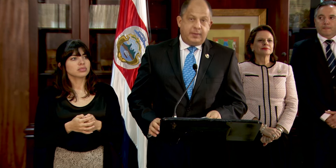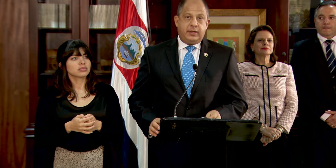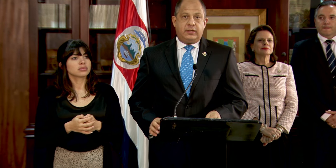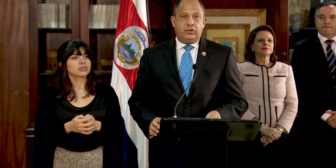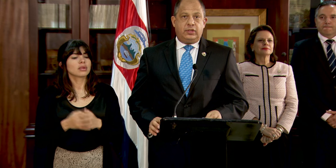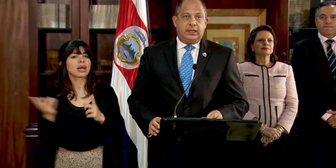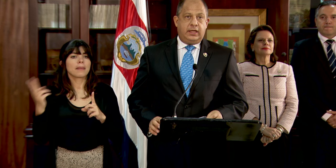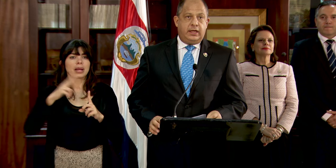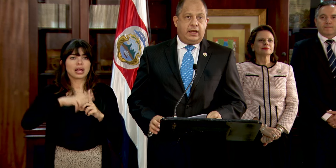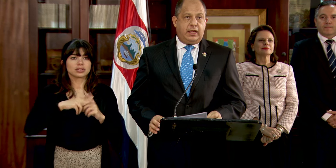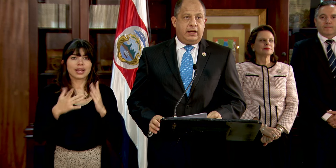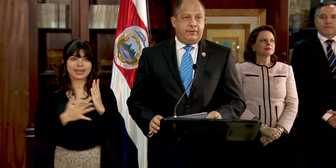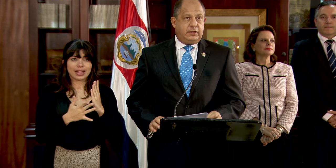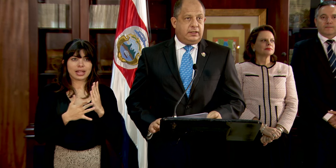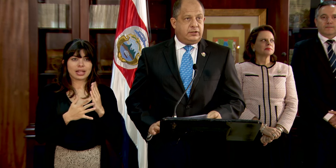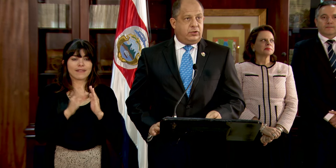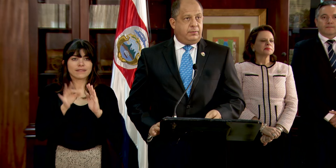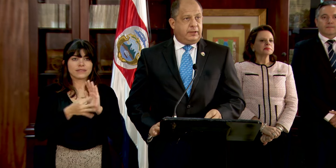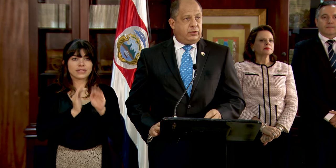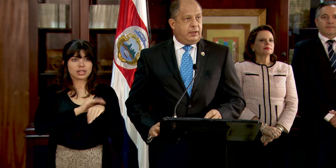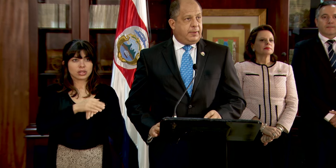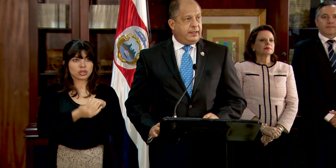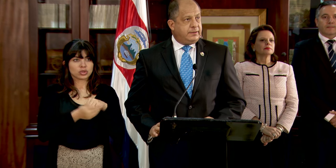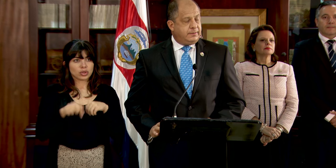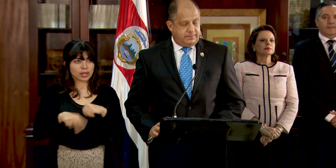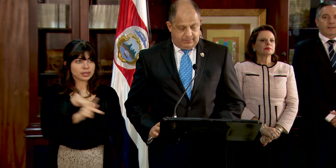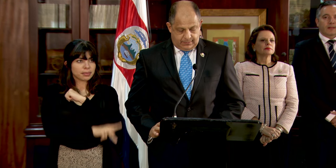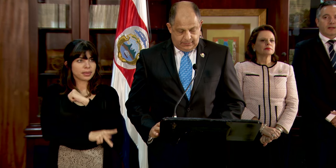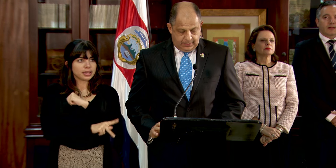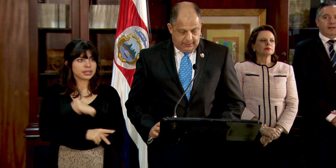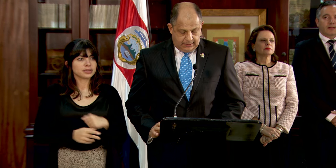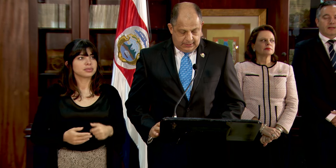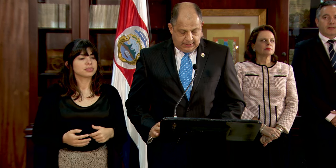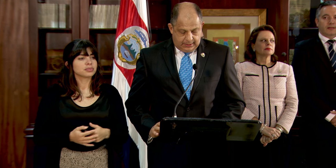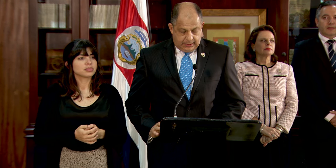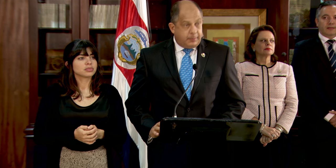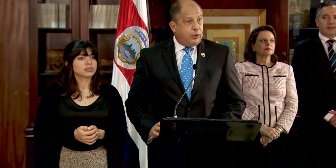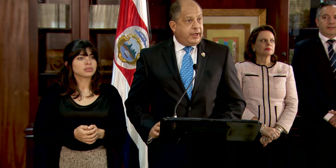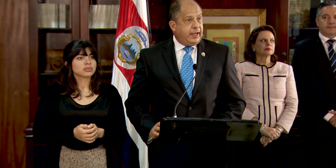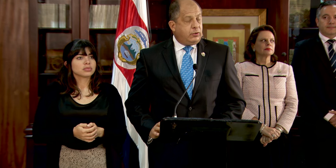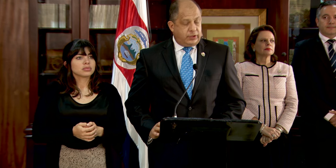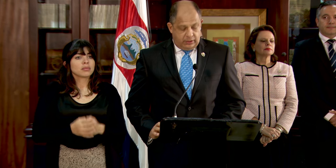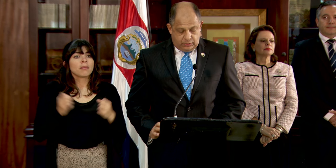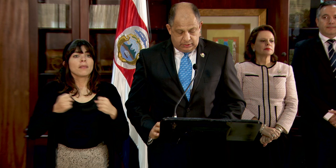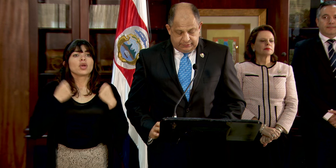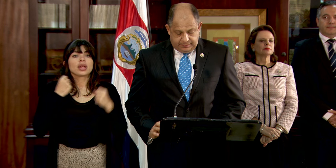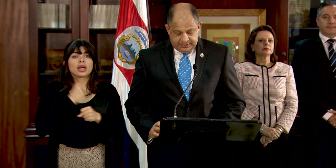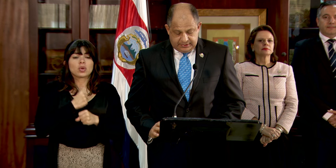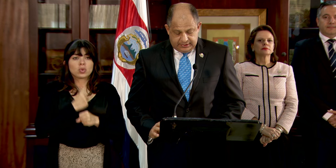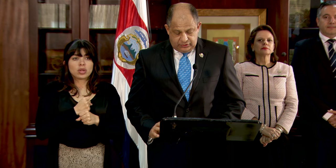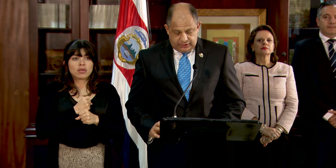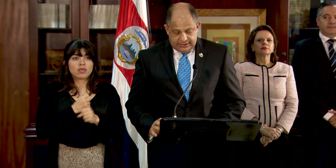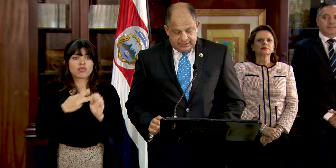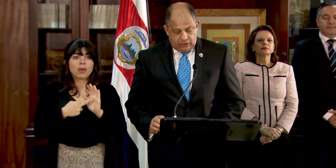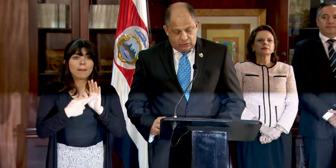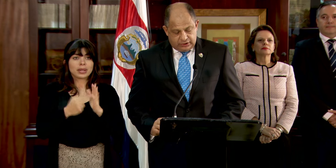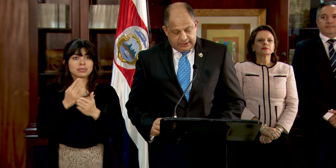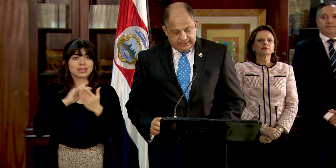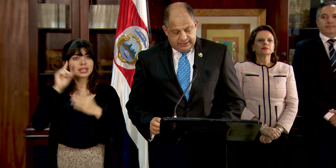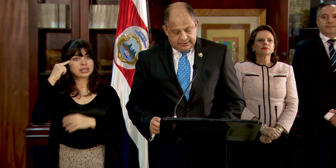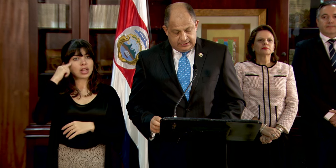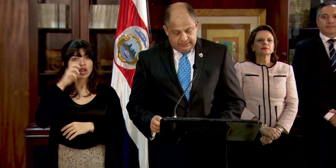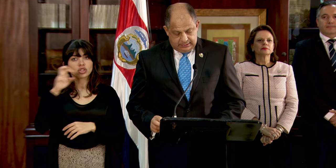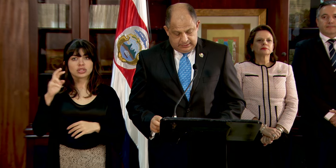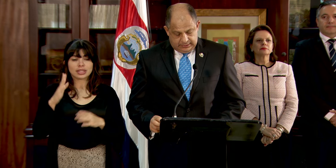la implementación de la técnica de la fertilización in vitro en el país. El Poder Ejecutivo, en representación del Estado